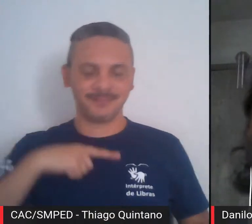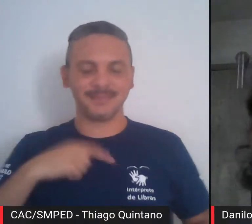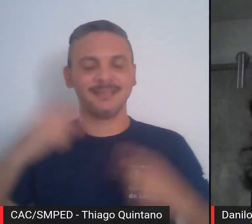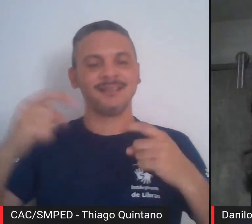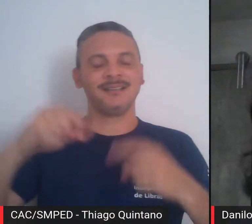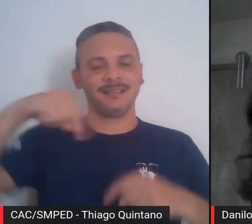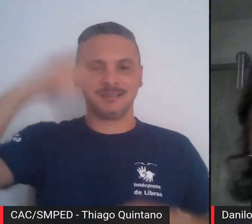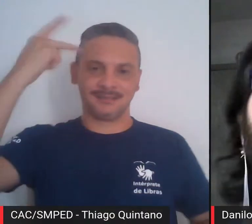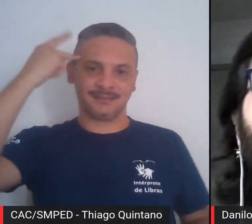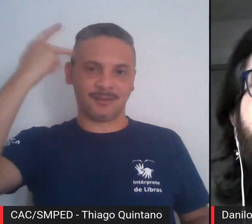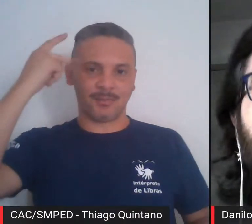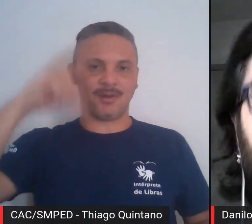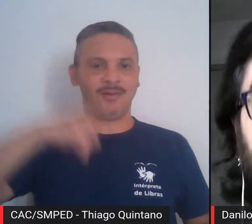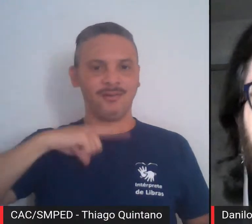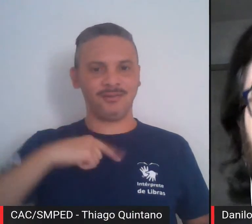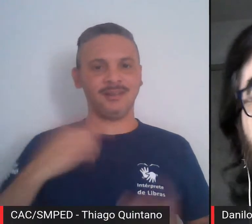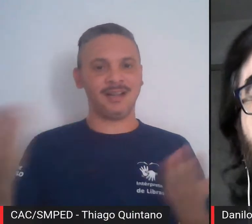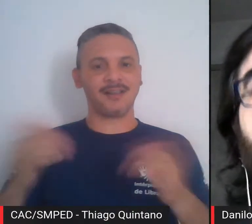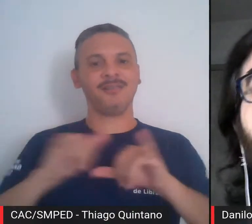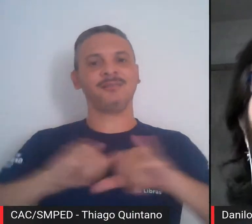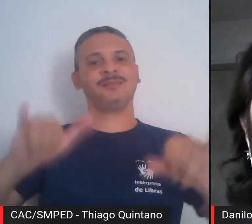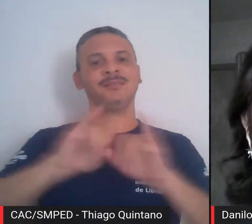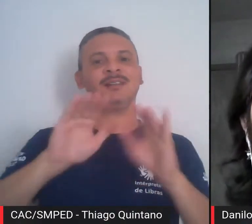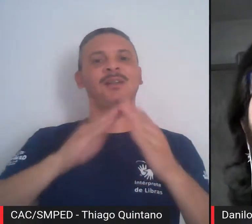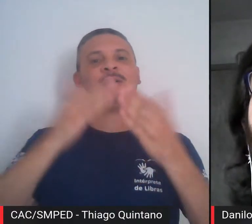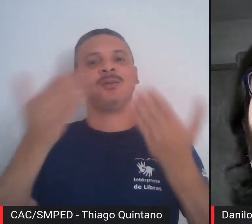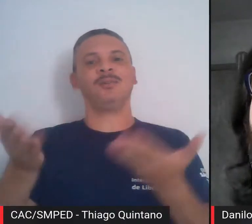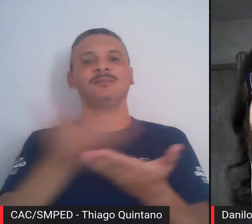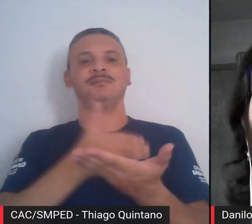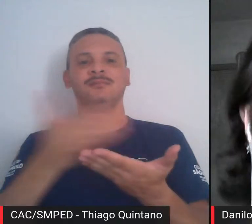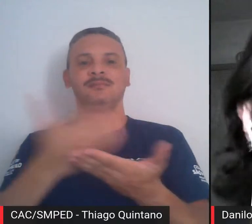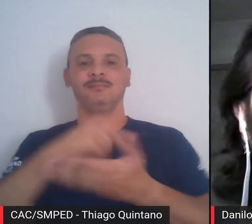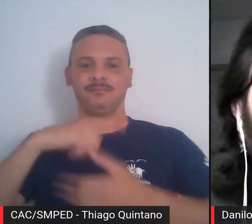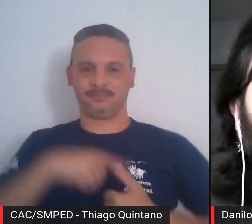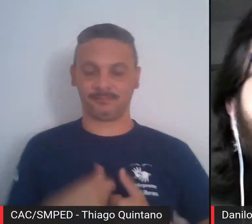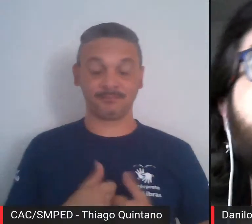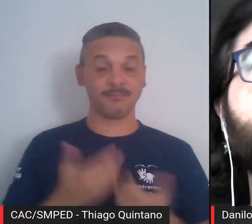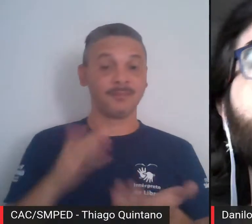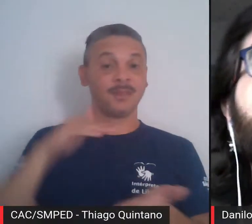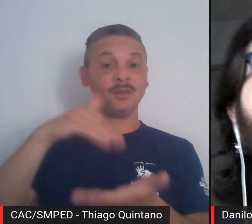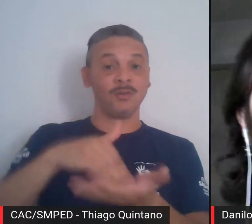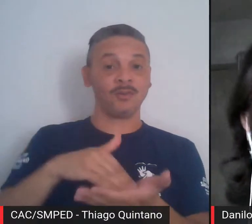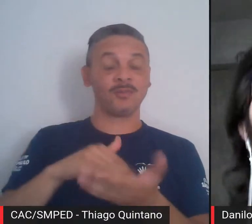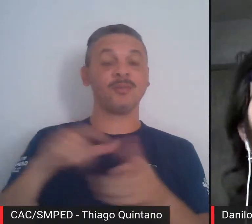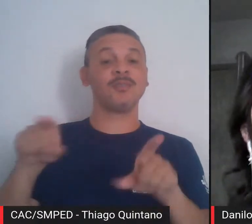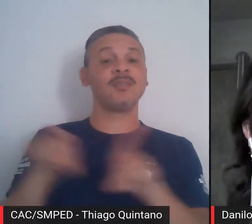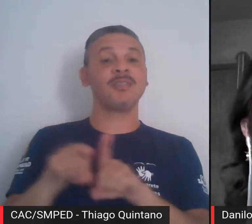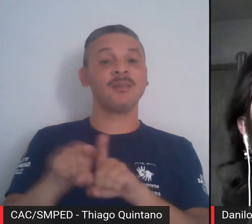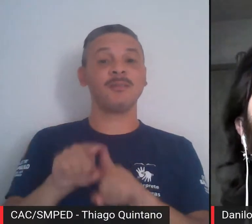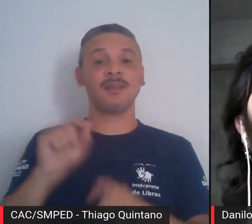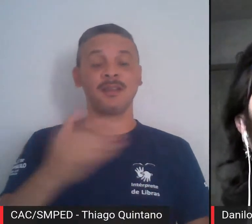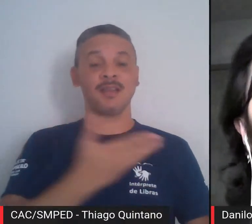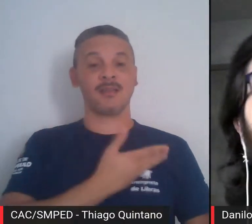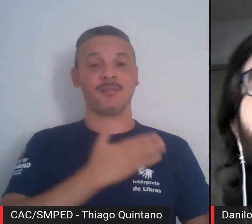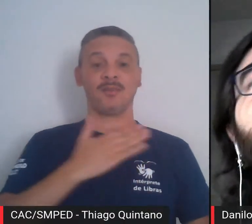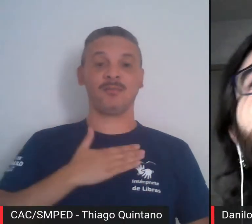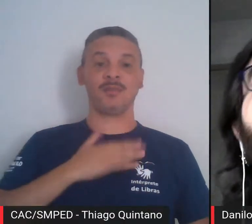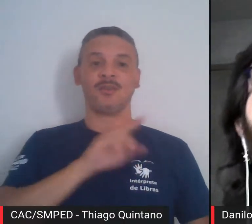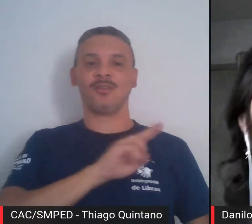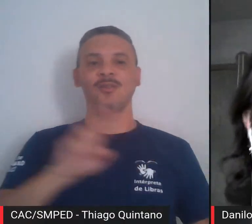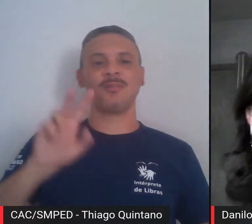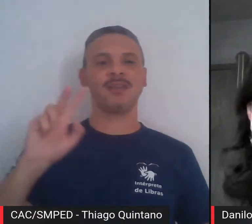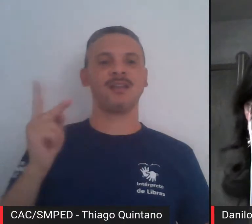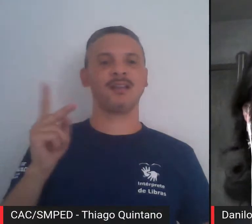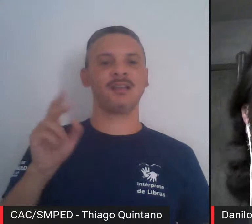Paulo, que é a obra que agora foi publicada nesse formato de livro. E, por último, e ao menos importante, o meu colega, Henrique Siqueira,